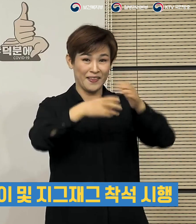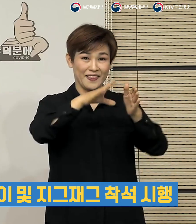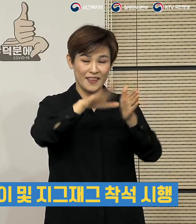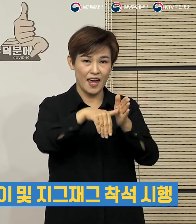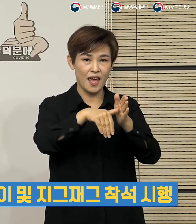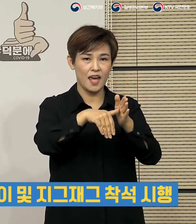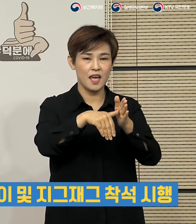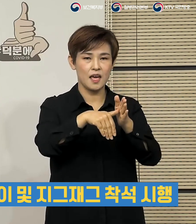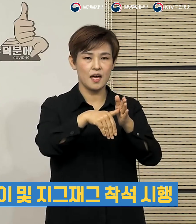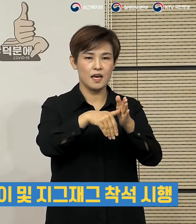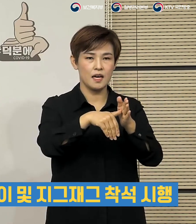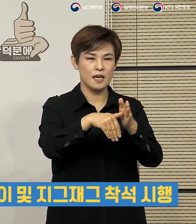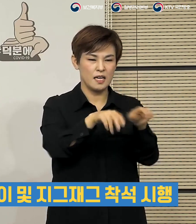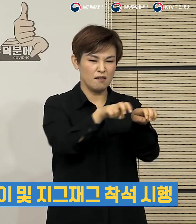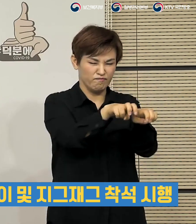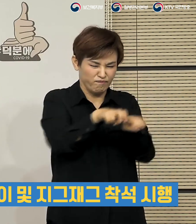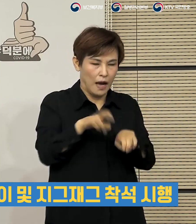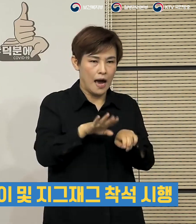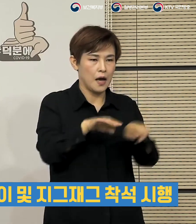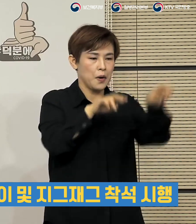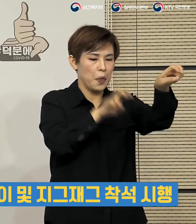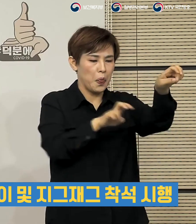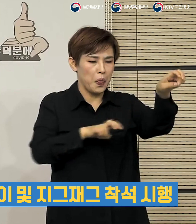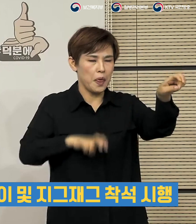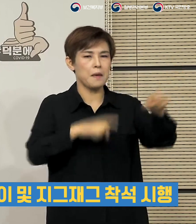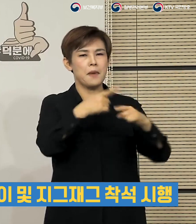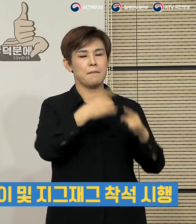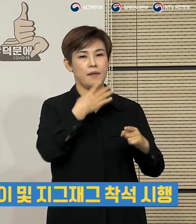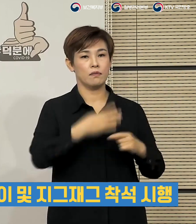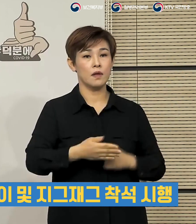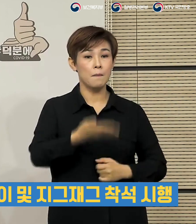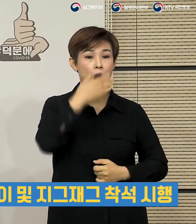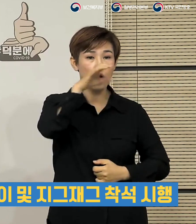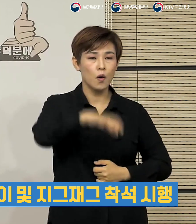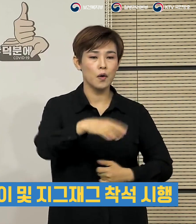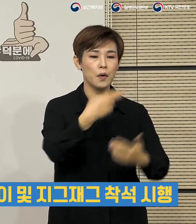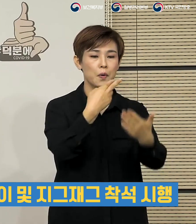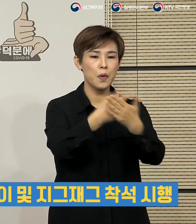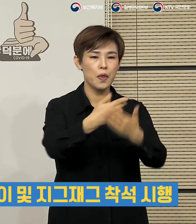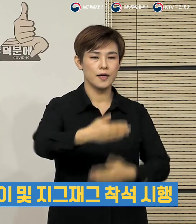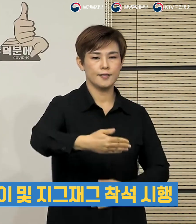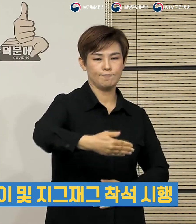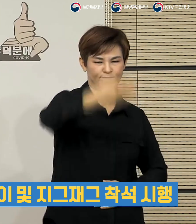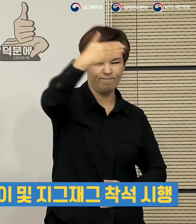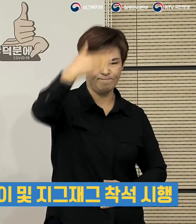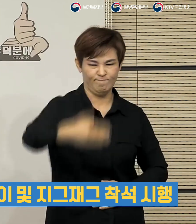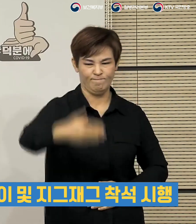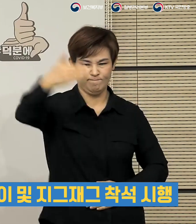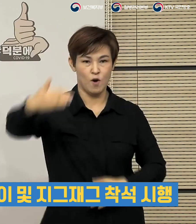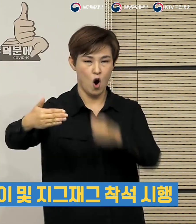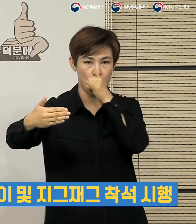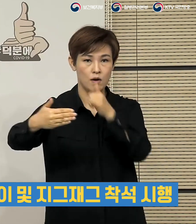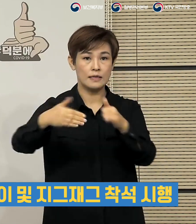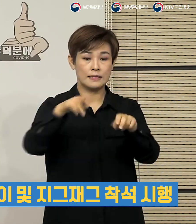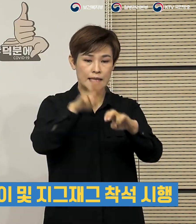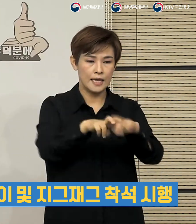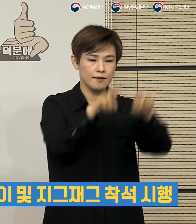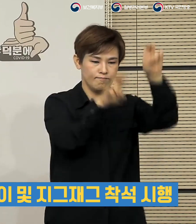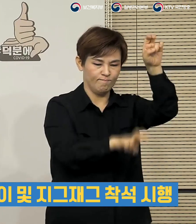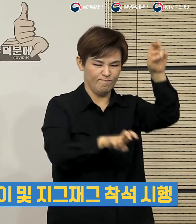반만 탑승하고 구내식당에서도 칸막이를 설치하고 지그재그로 착석하였으며